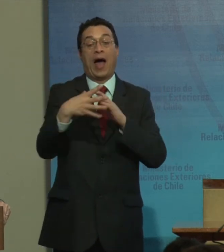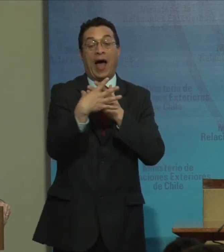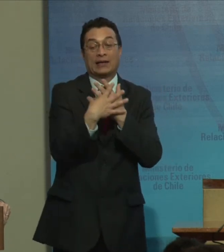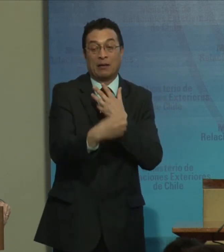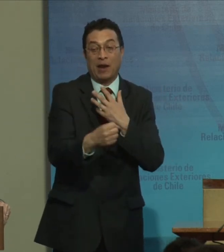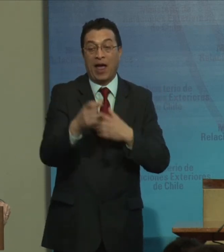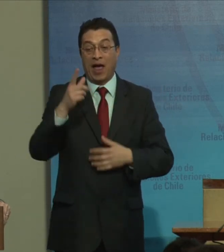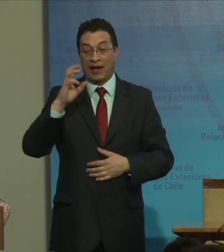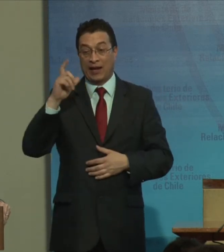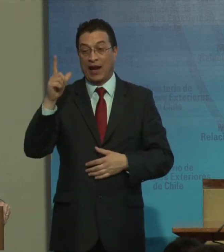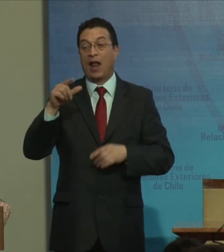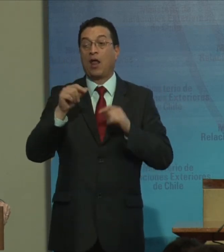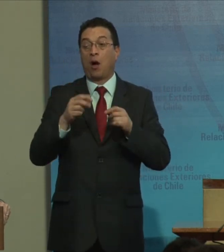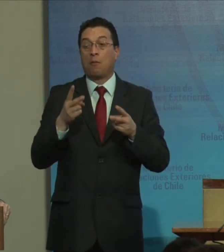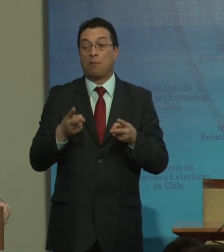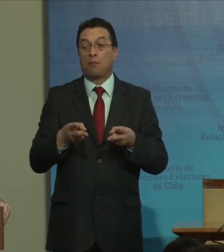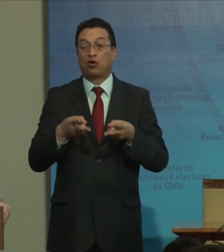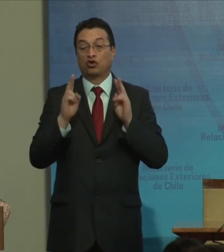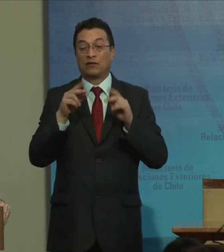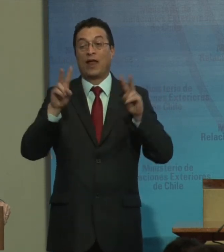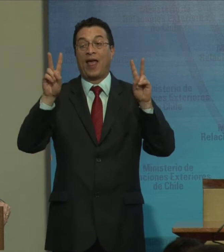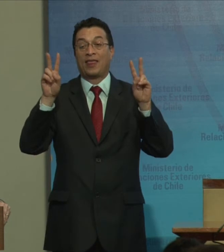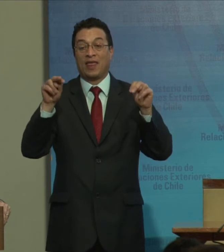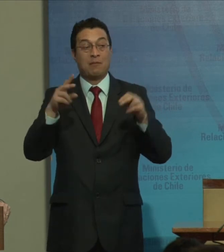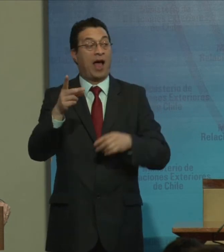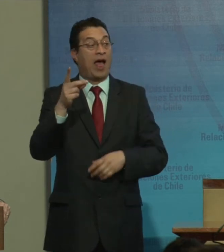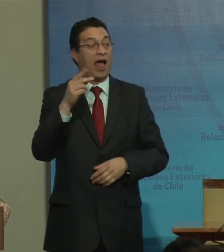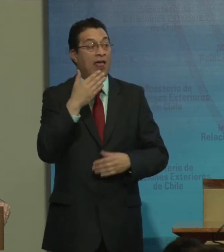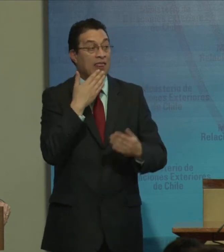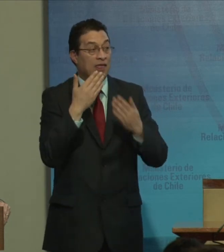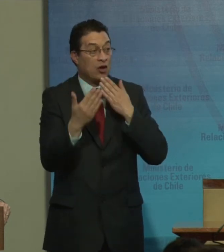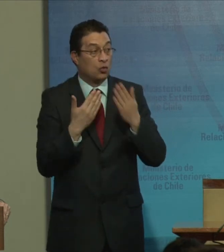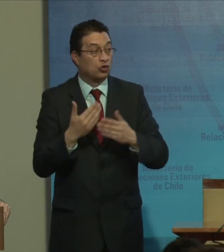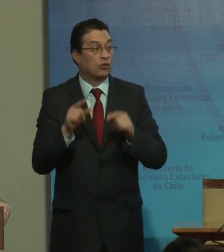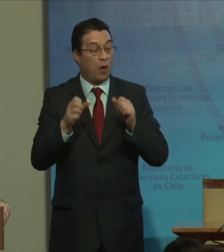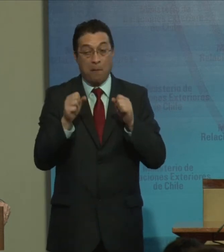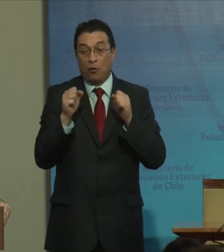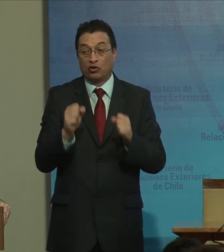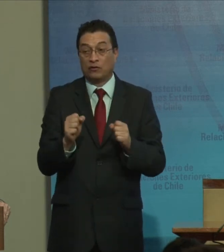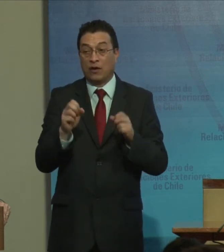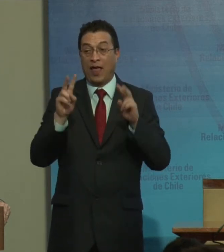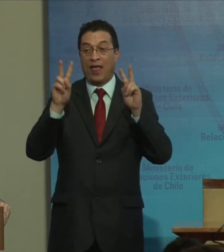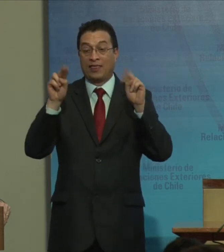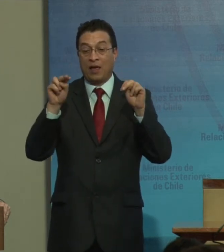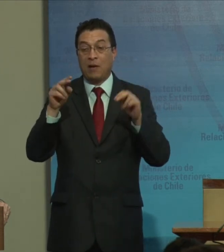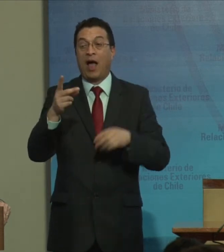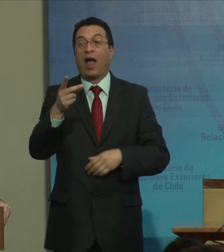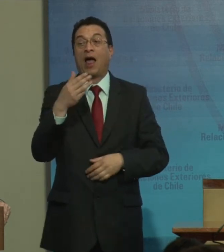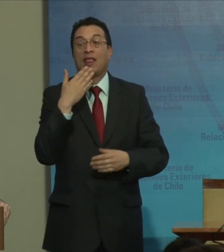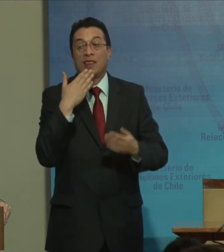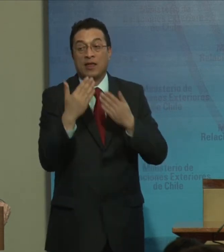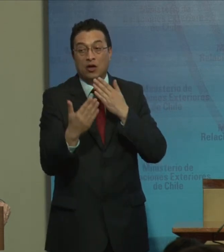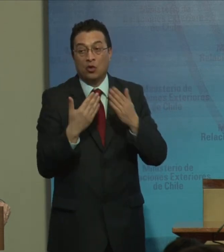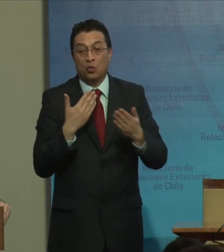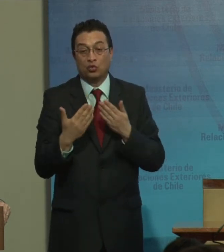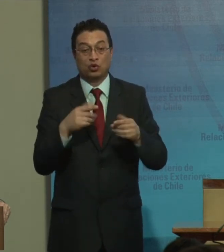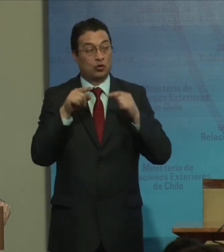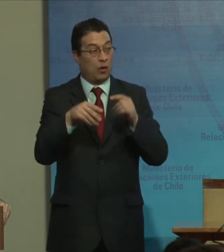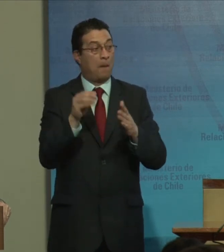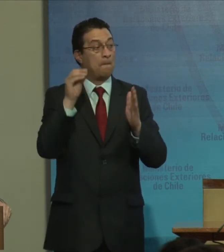posible tema de discusión. Y llegar de un posible tema de discusión a ponerlo